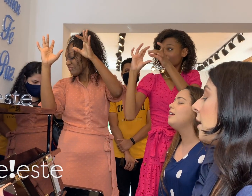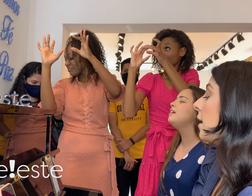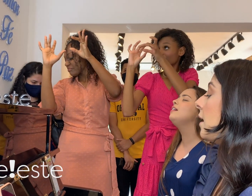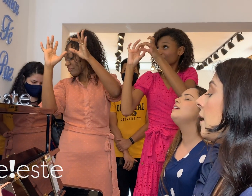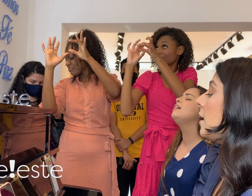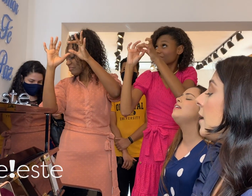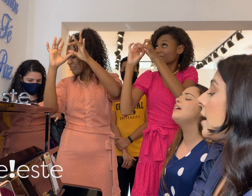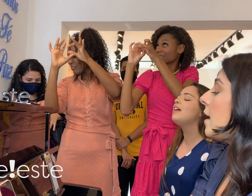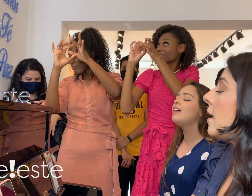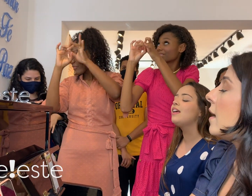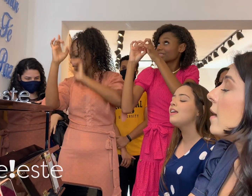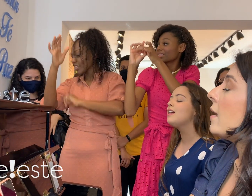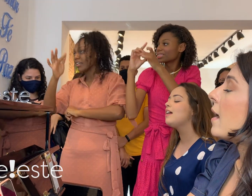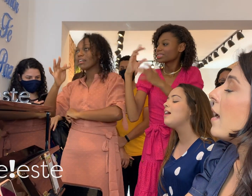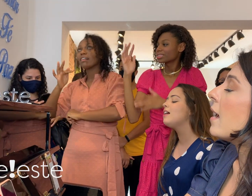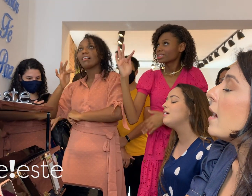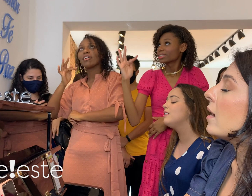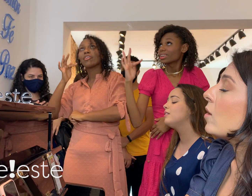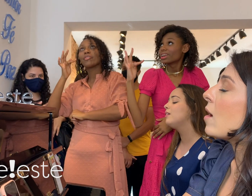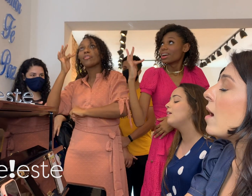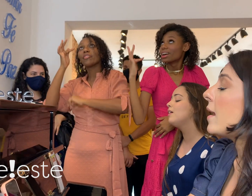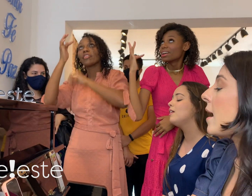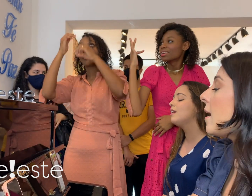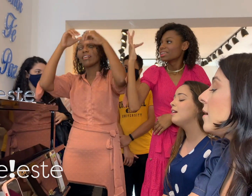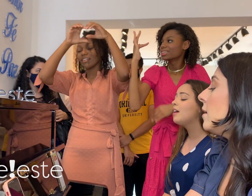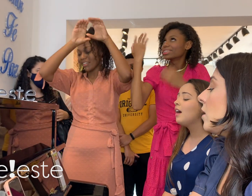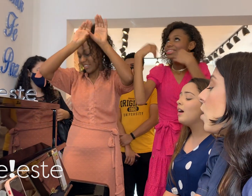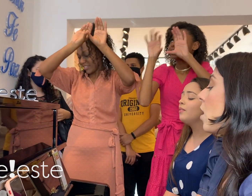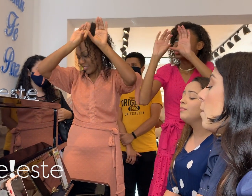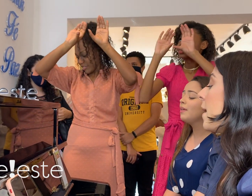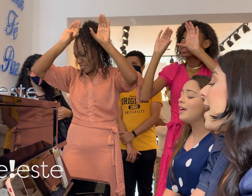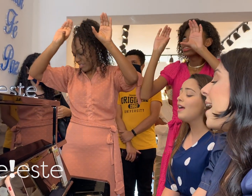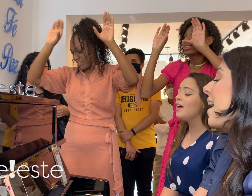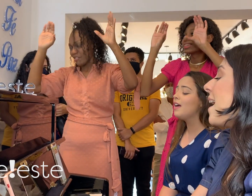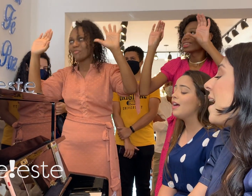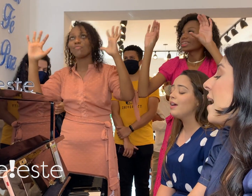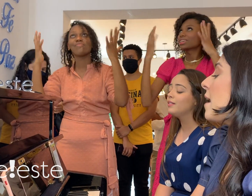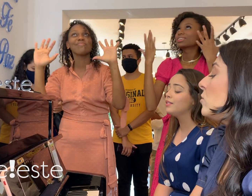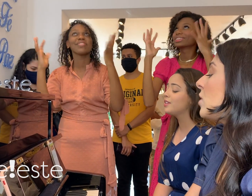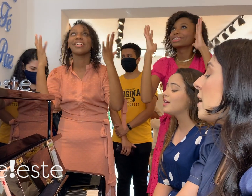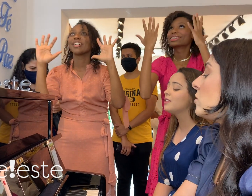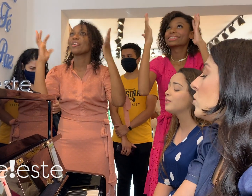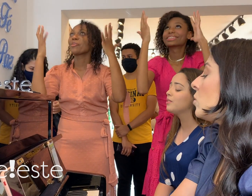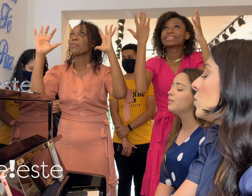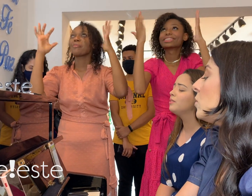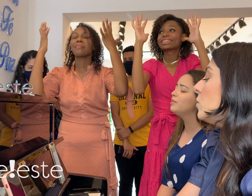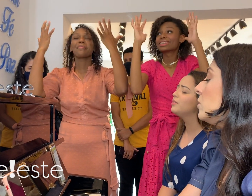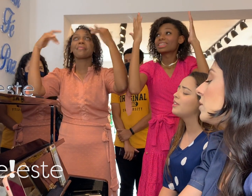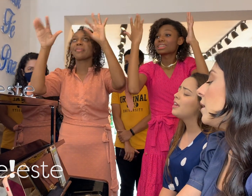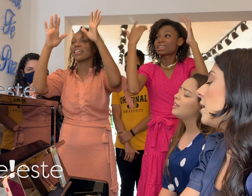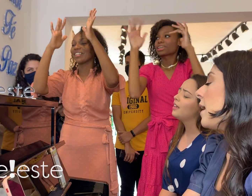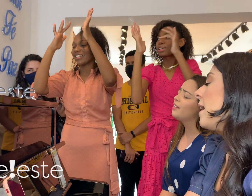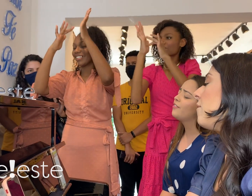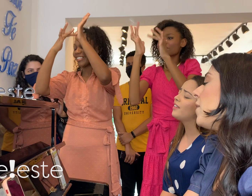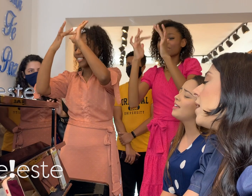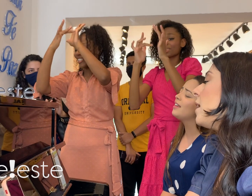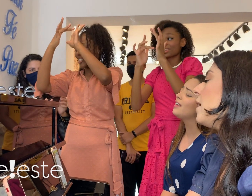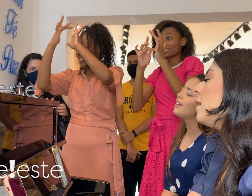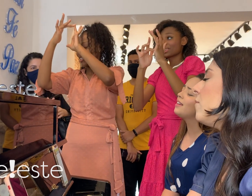Irei agora, com Deus Jesus Que vivo